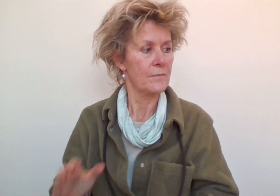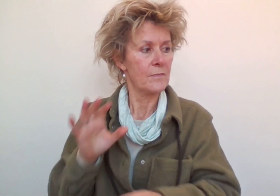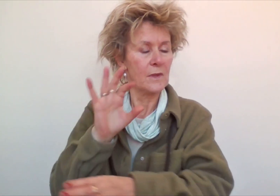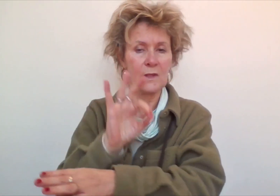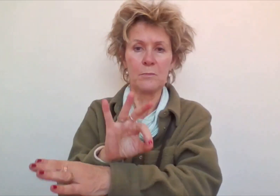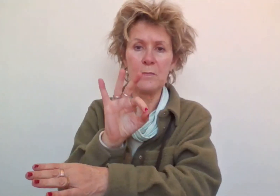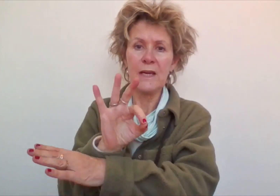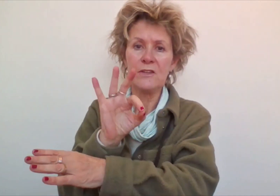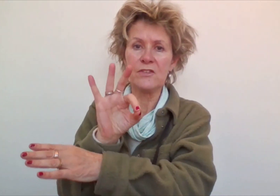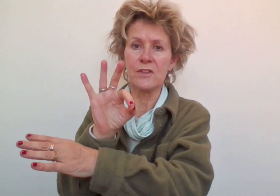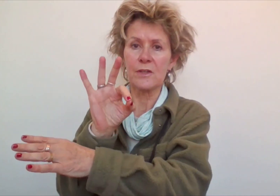Meester.